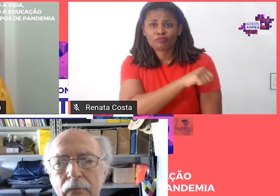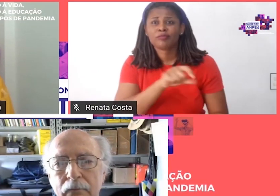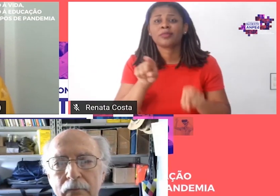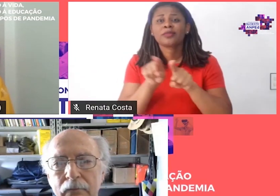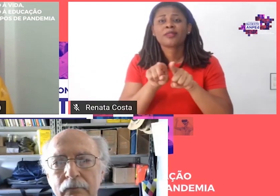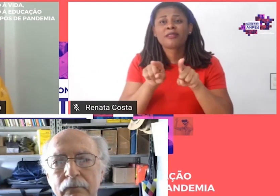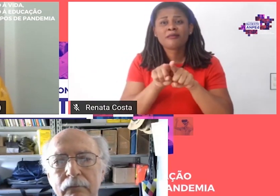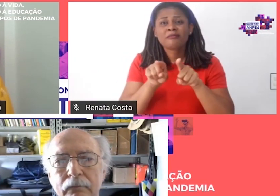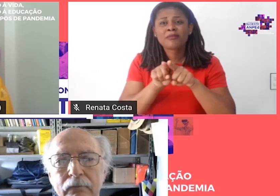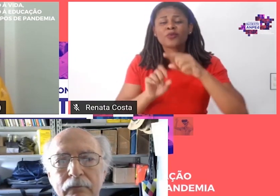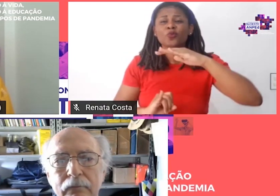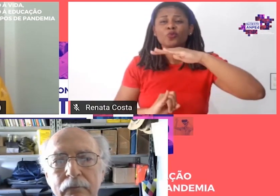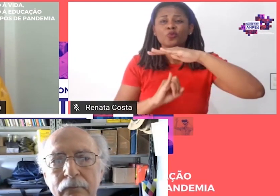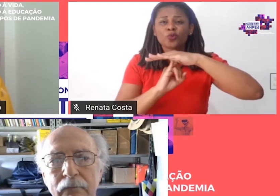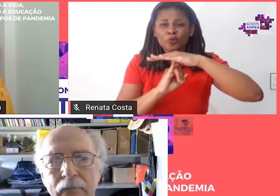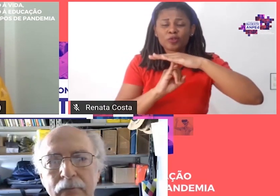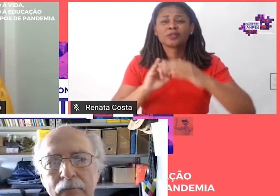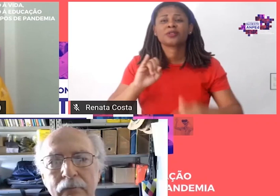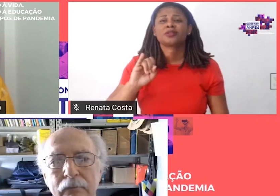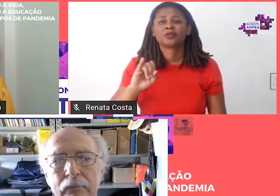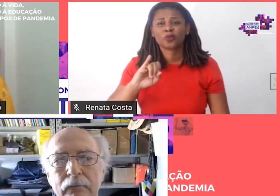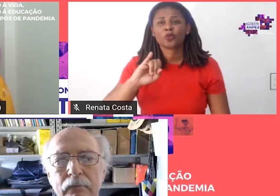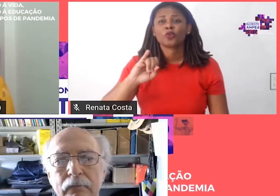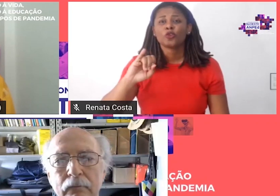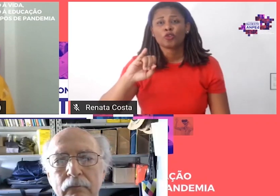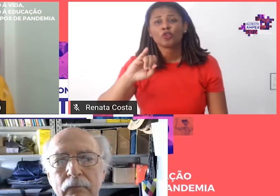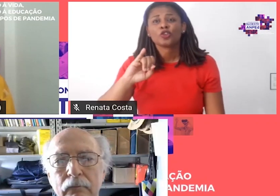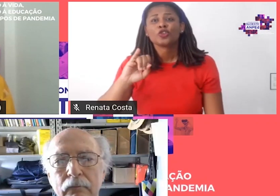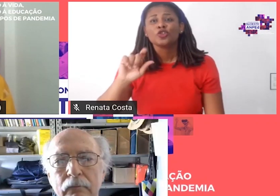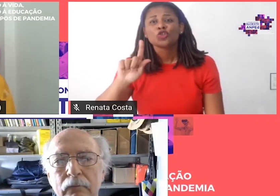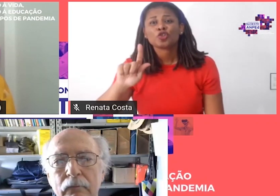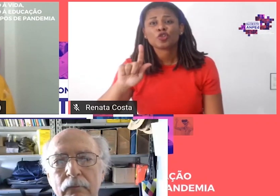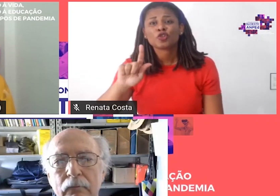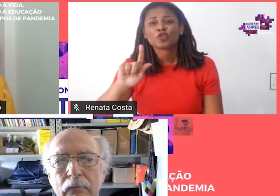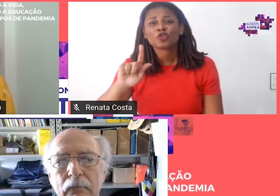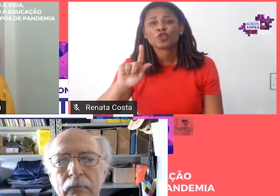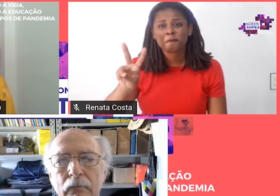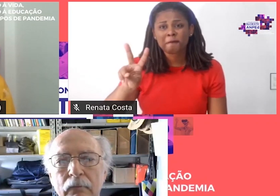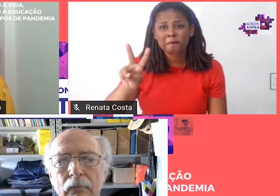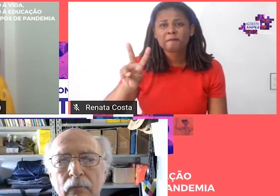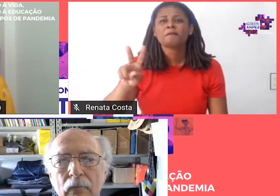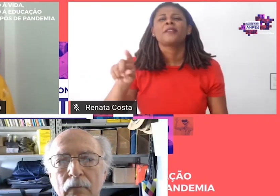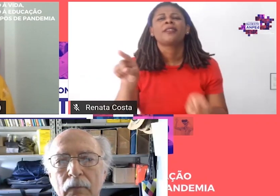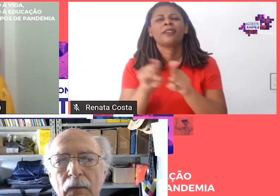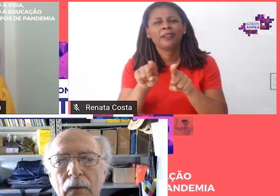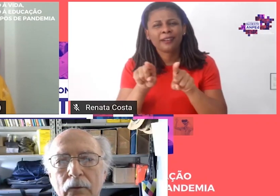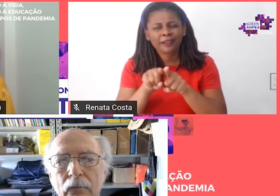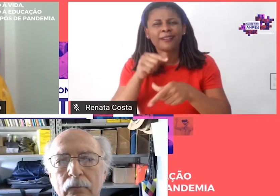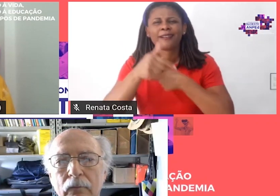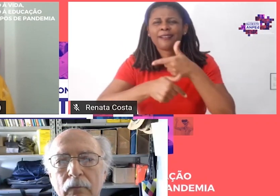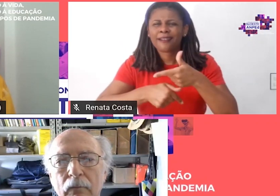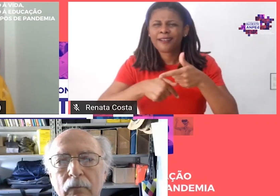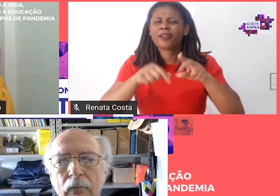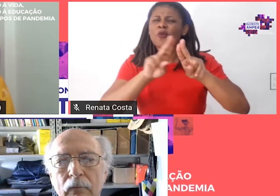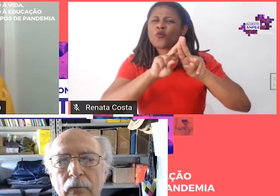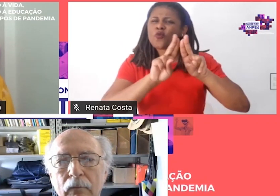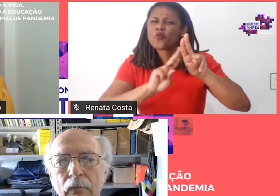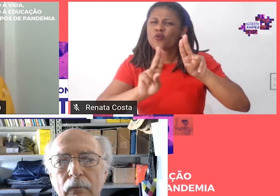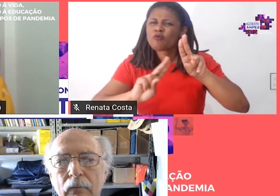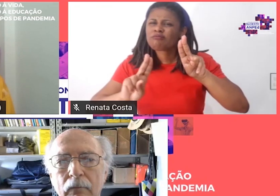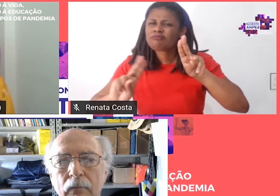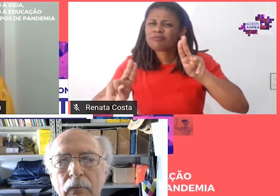Janeiro, da Unicamp, na UF, já foi, na UFMJ, foi professor titular de